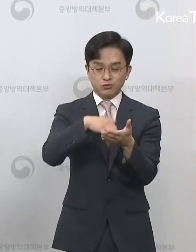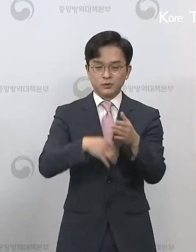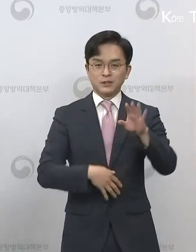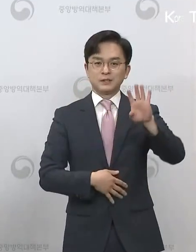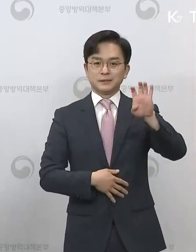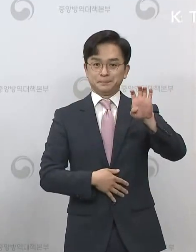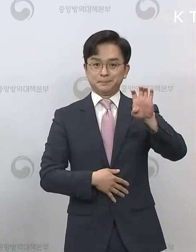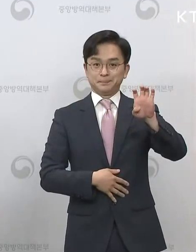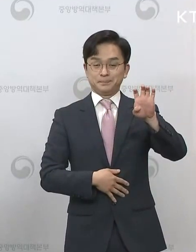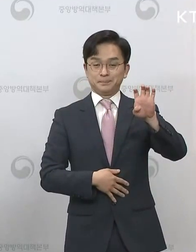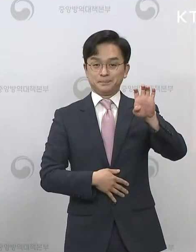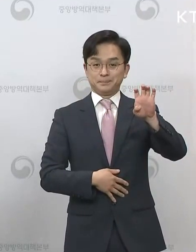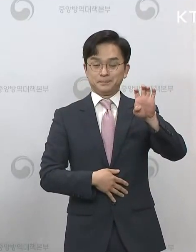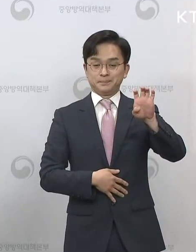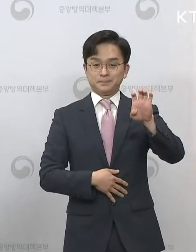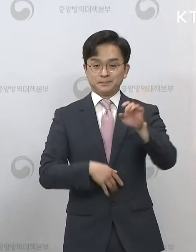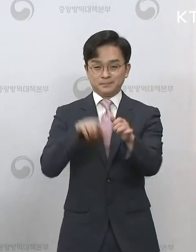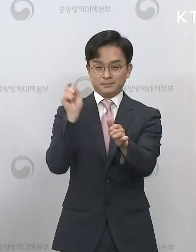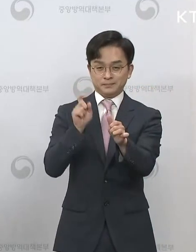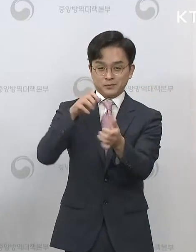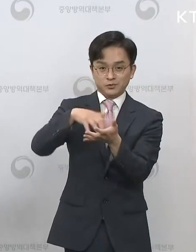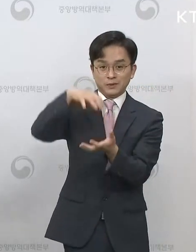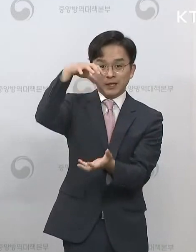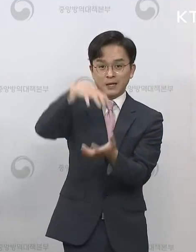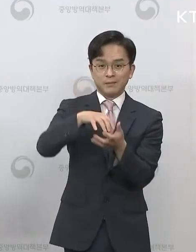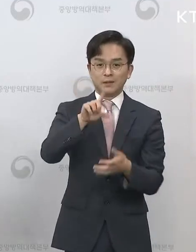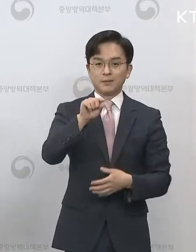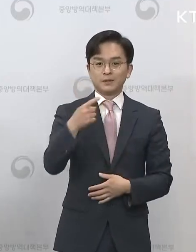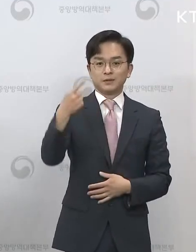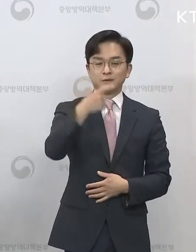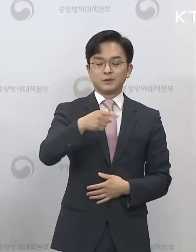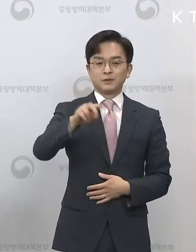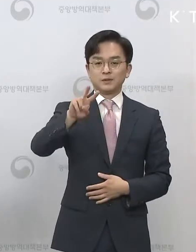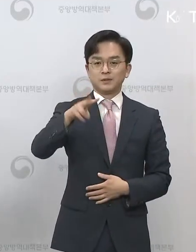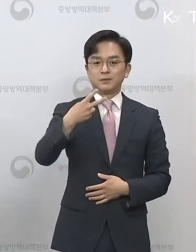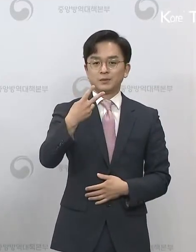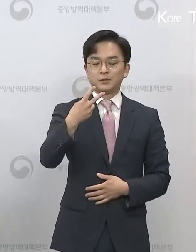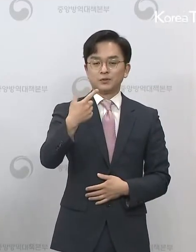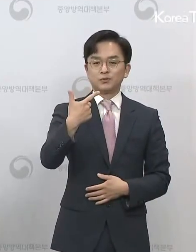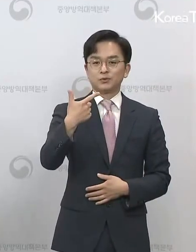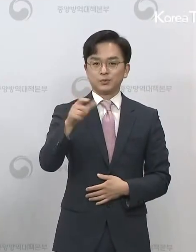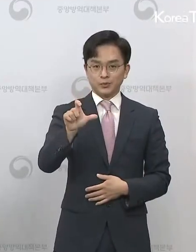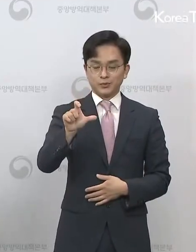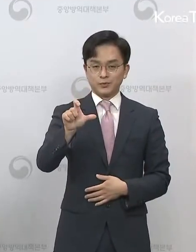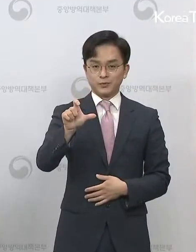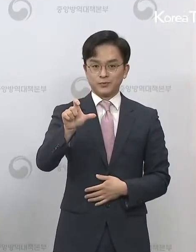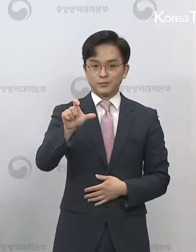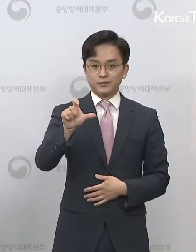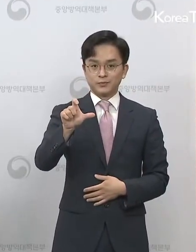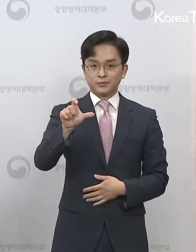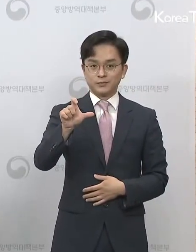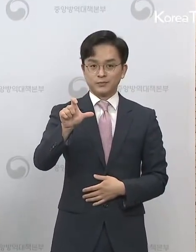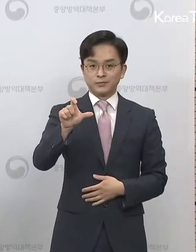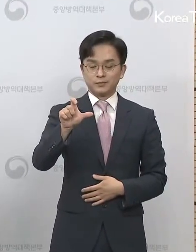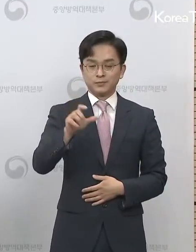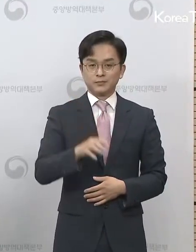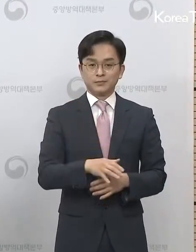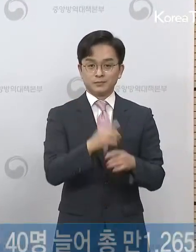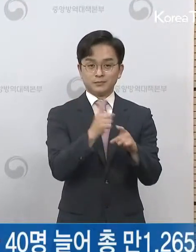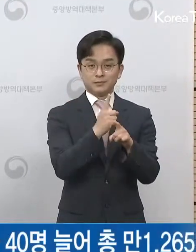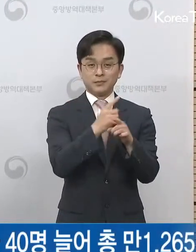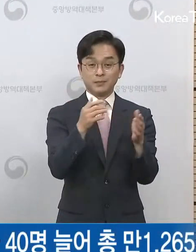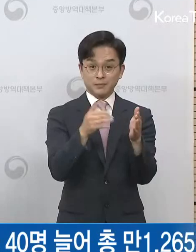발생하여 총 누적 확진자 수는 11,265명입니다. 신규 격리 해제자는